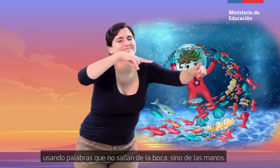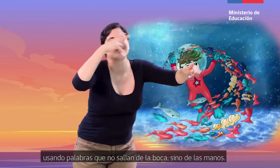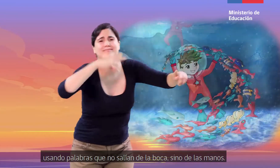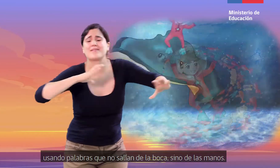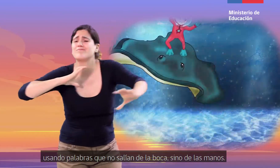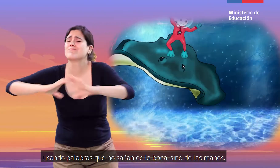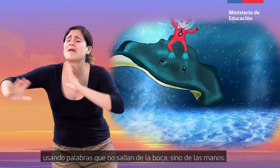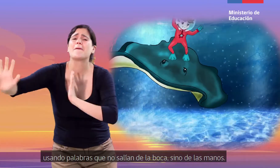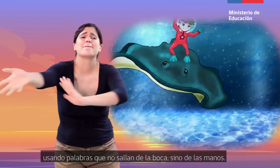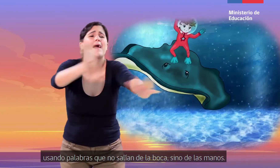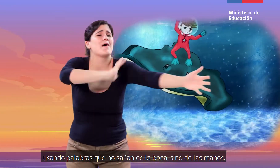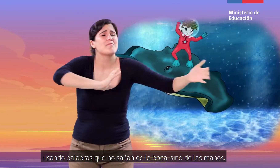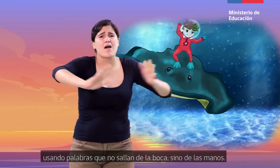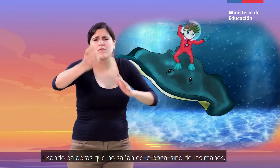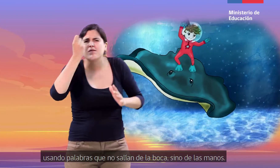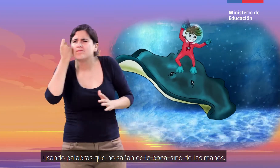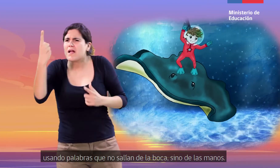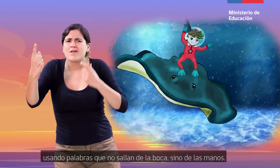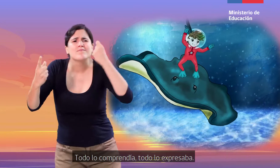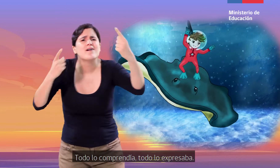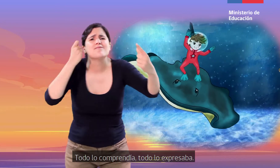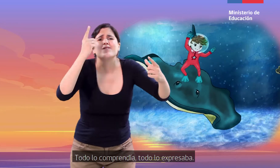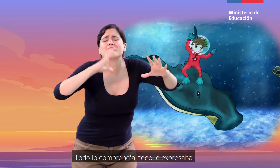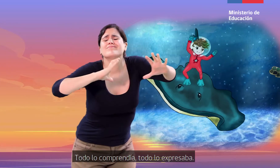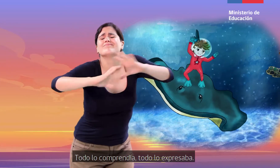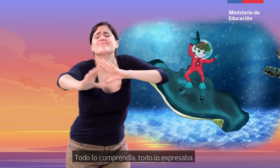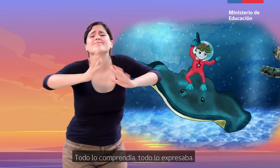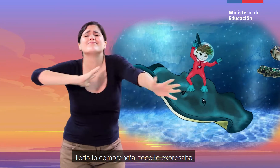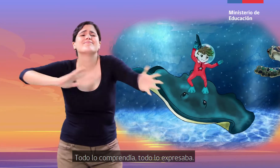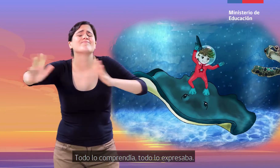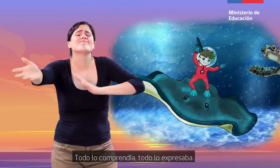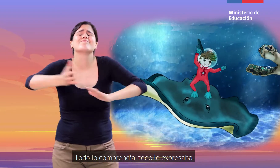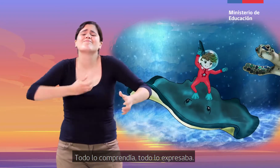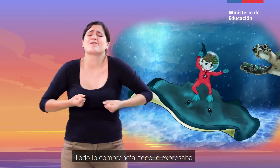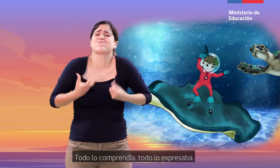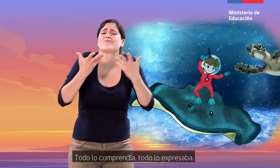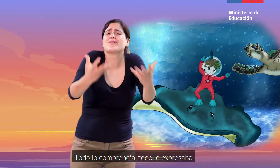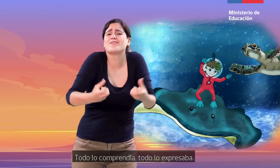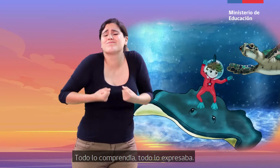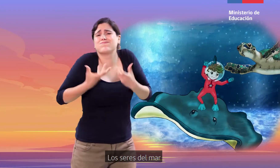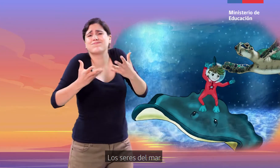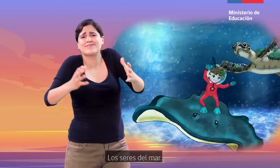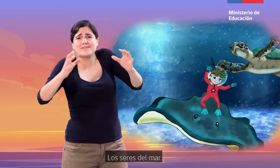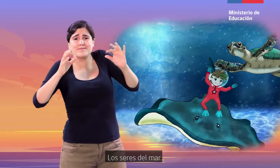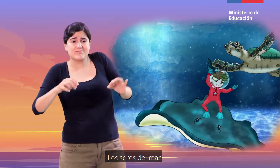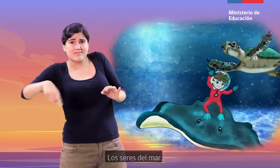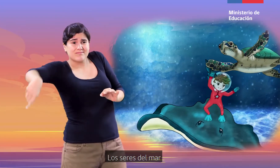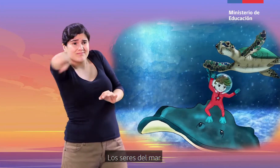de la boca, sino de las manos. Todo lo comprendía, todo lo expresaba. Los seres del mar